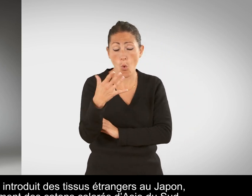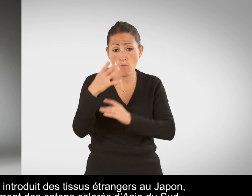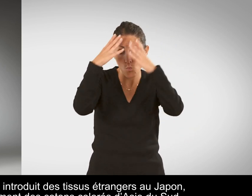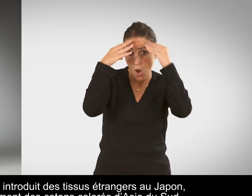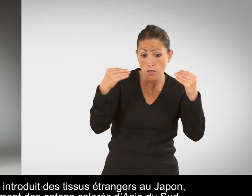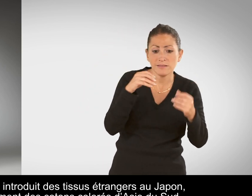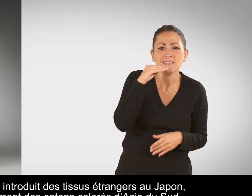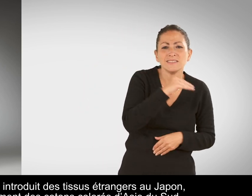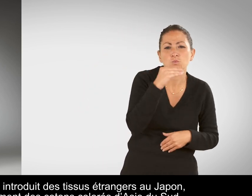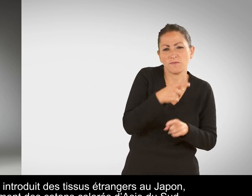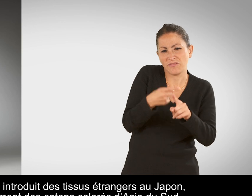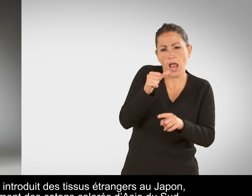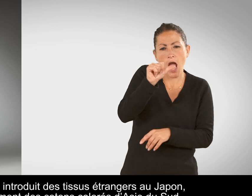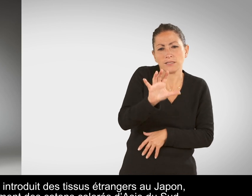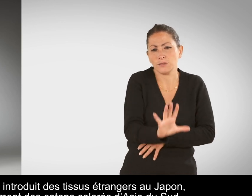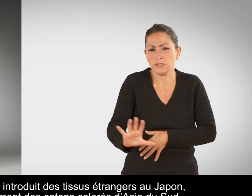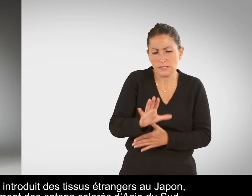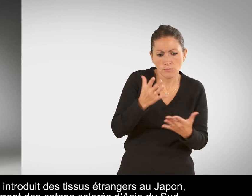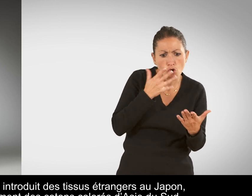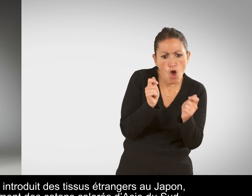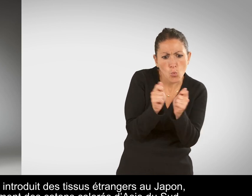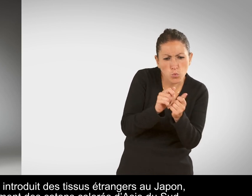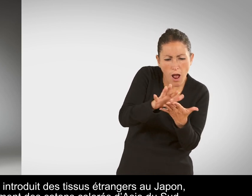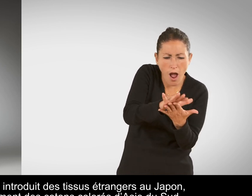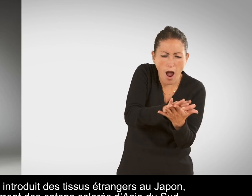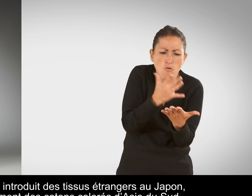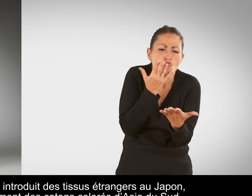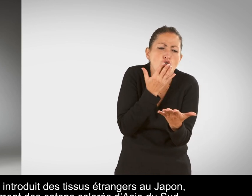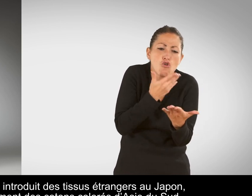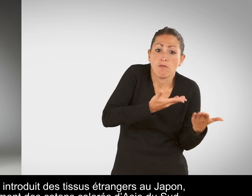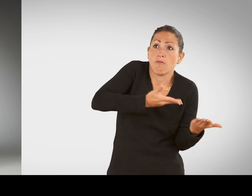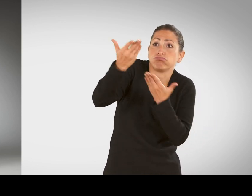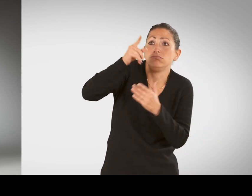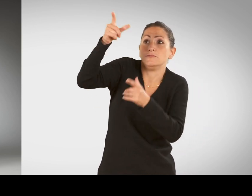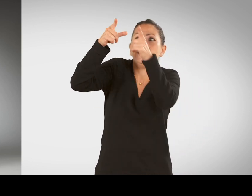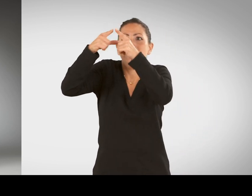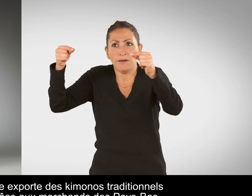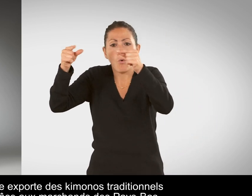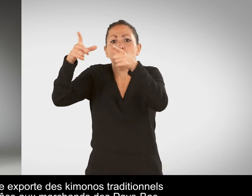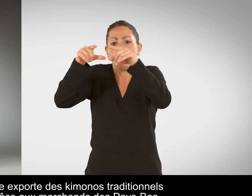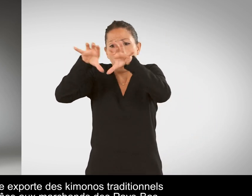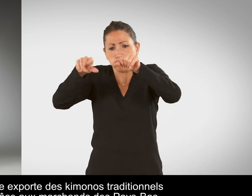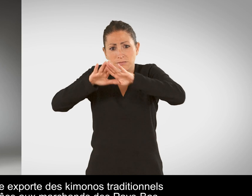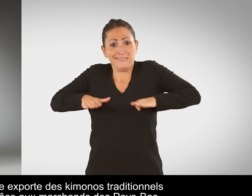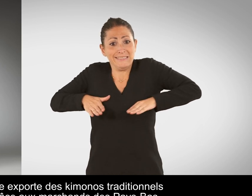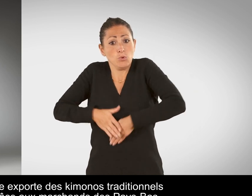étrangers au Japon, notamment des cotons colorés d'Asie du Sud Elle exporte des kimonos